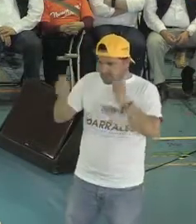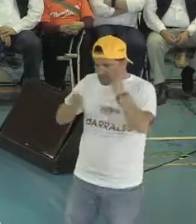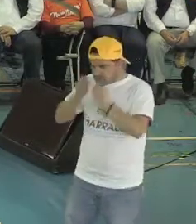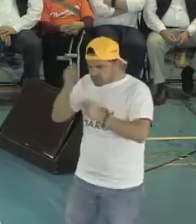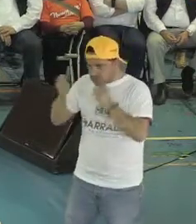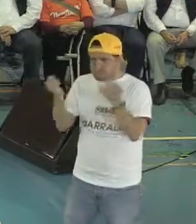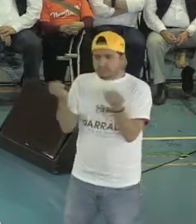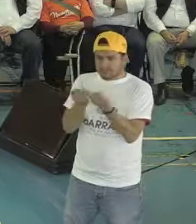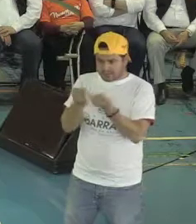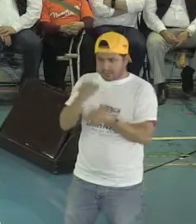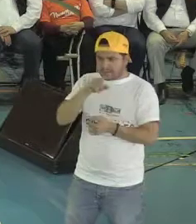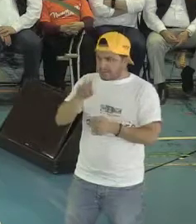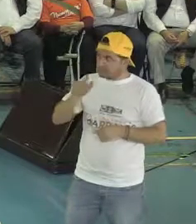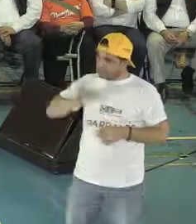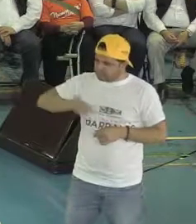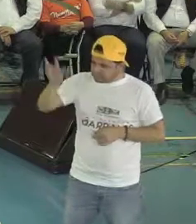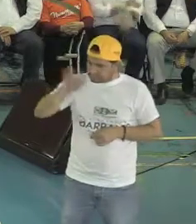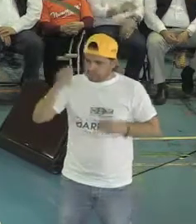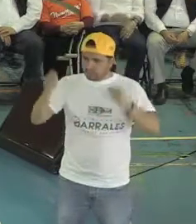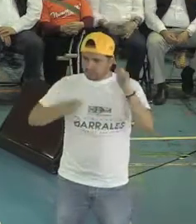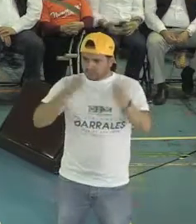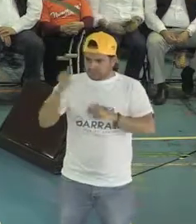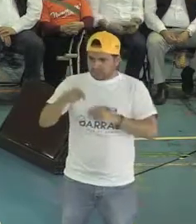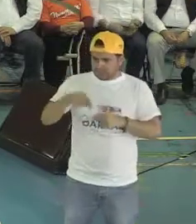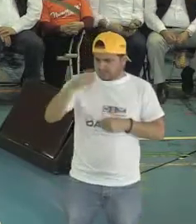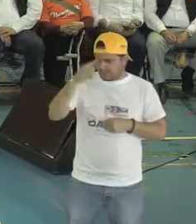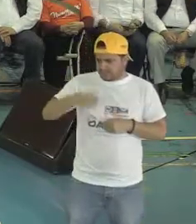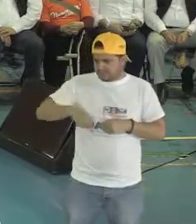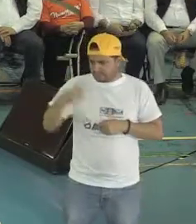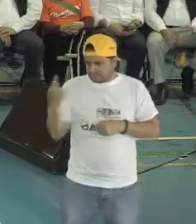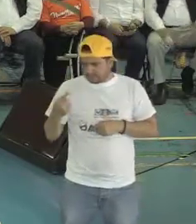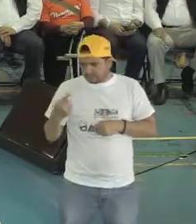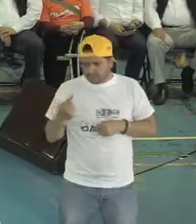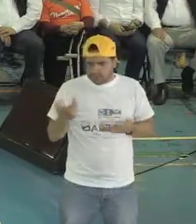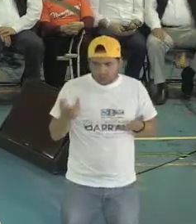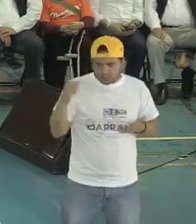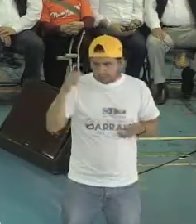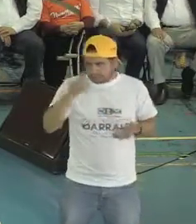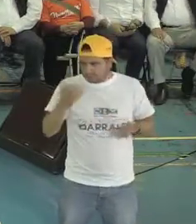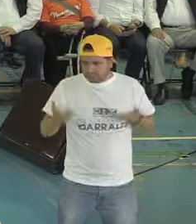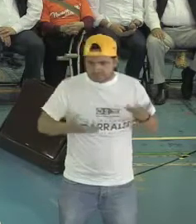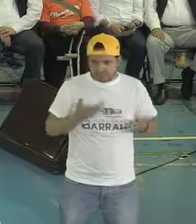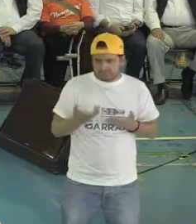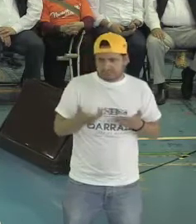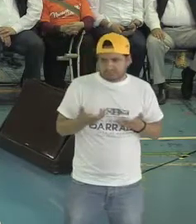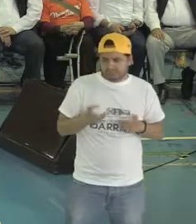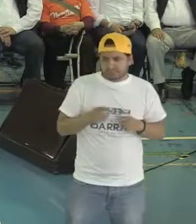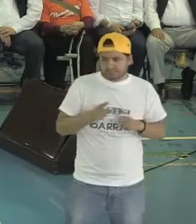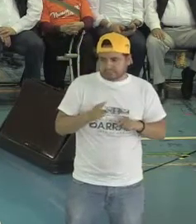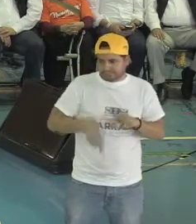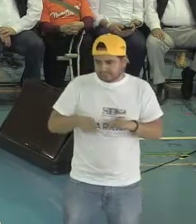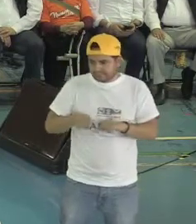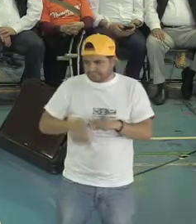viajar o transportarse en esta ciudad no sea para ustedes una odisea o prácticamente un reto al